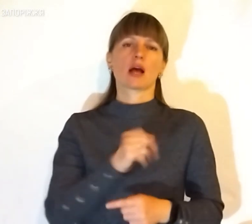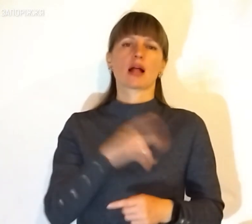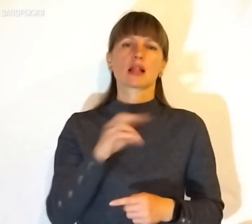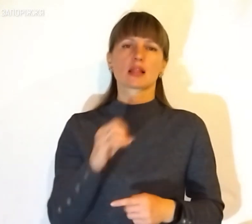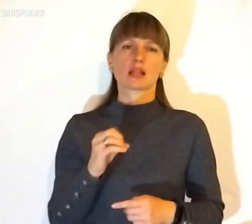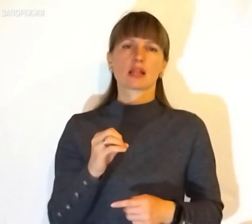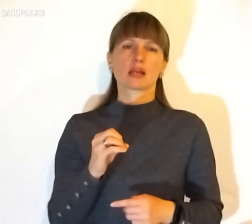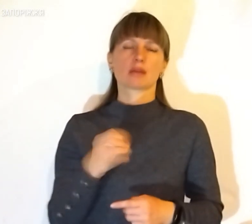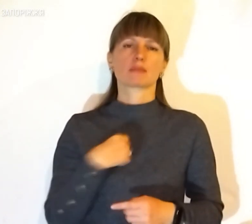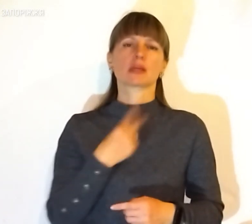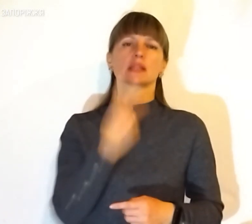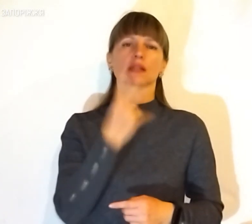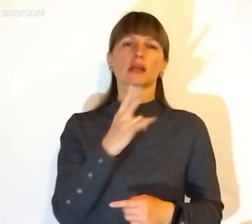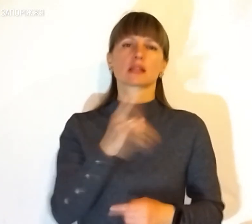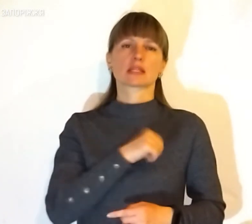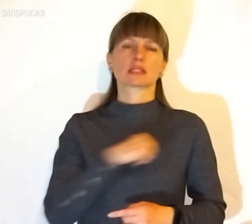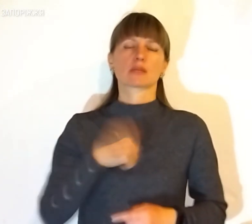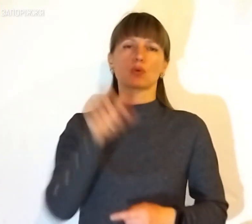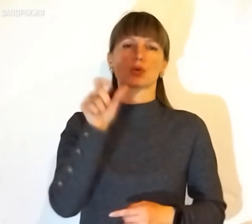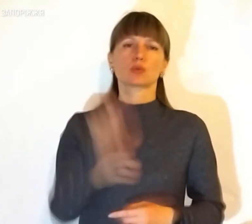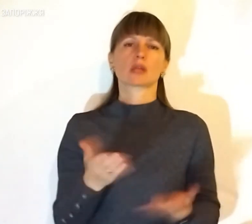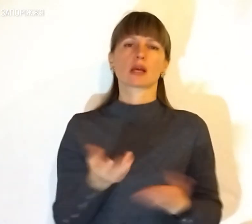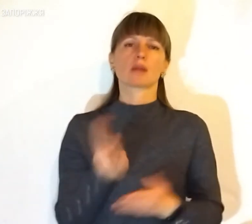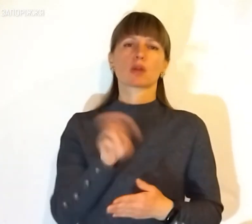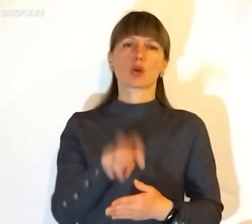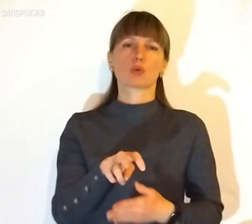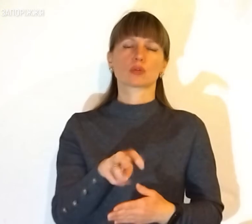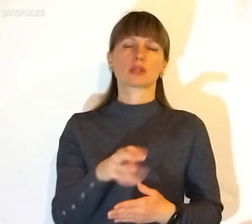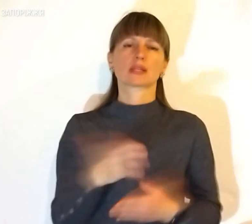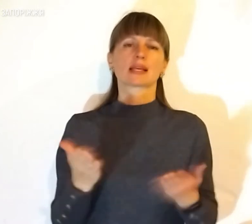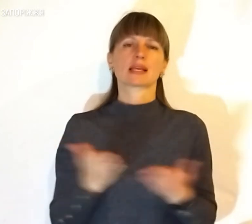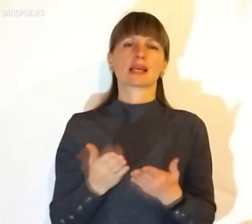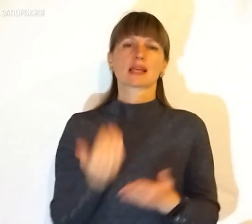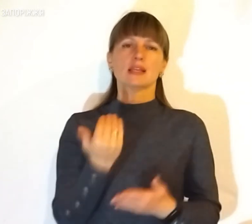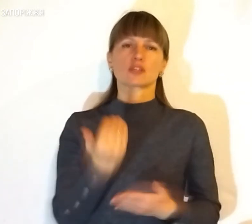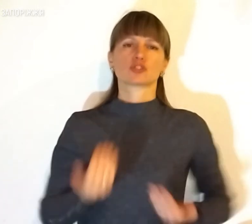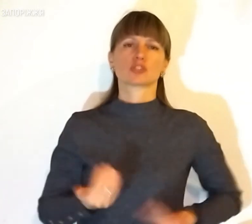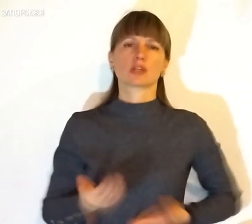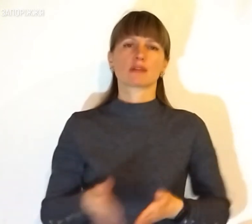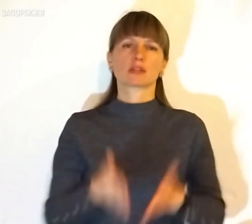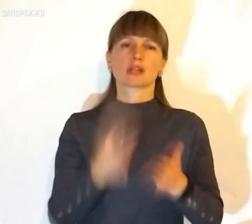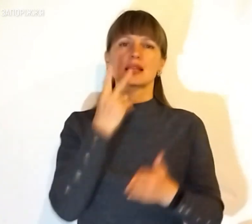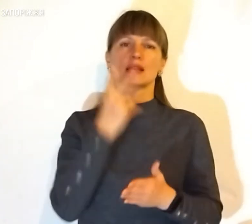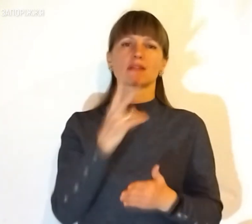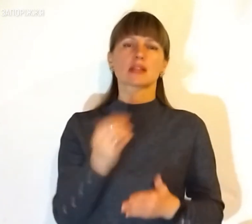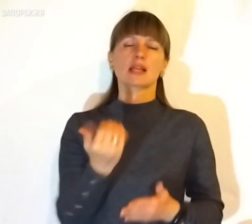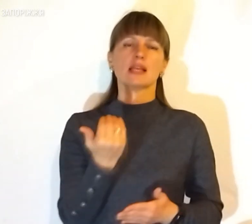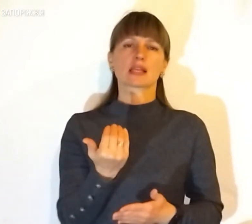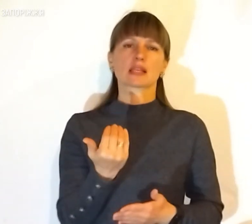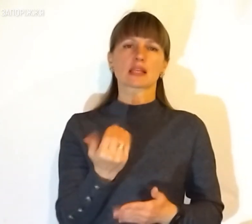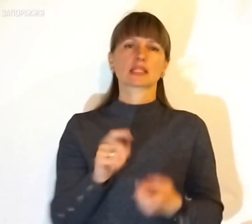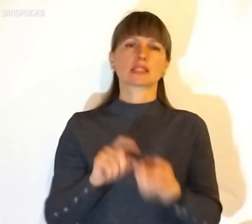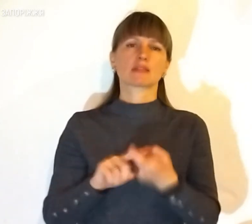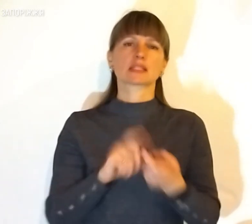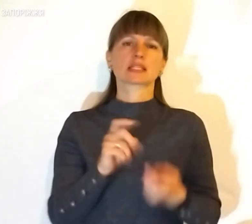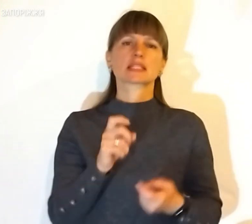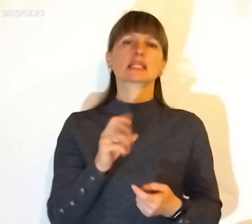ми дивимося на саму людину, яка приходить, який її життєвий шлях, дивимося на її зв'язки, з ким вона